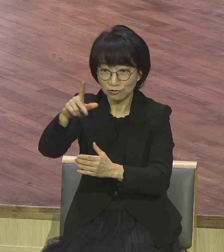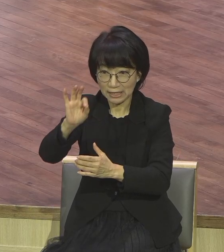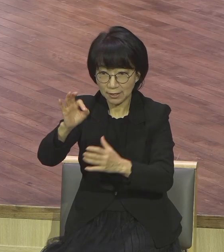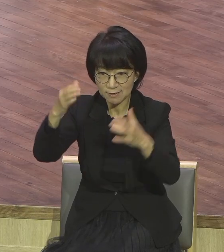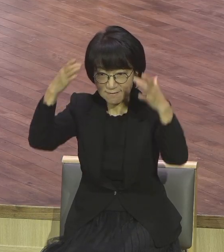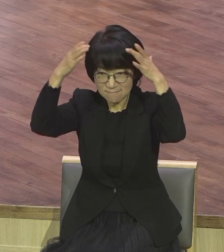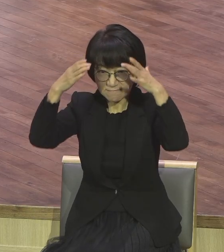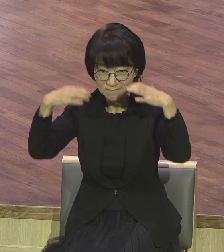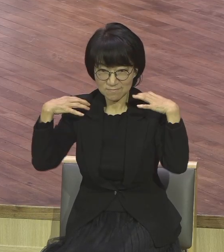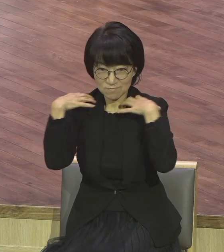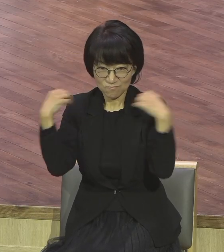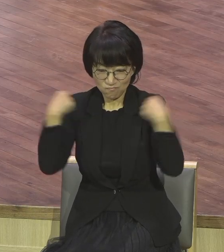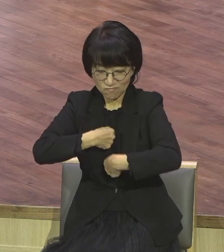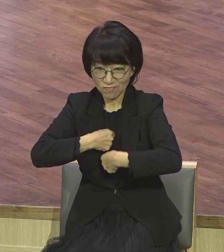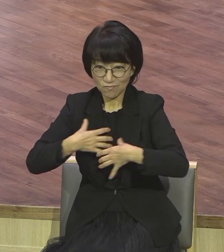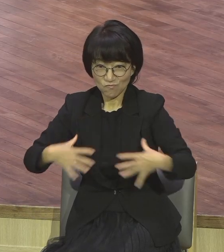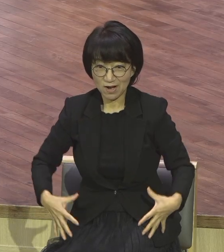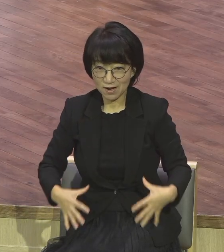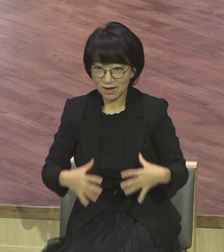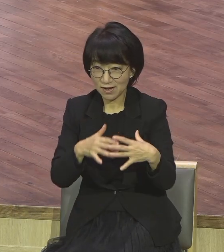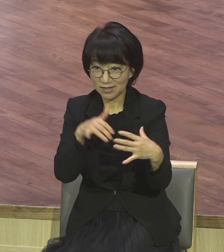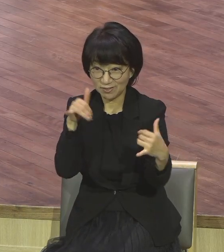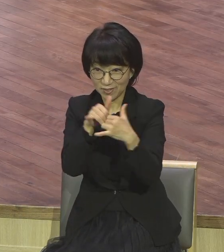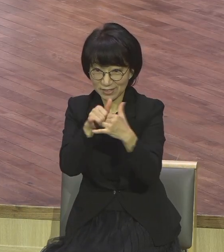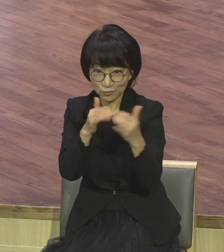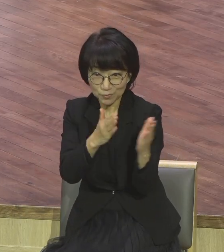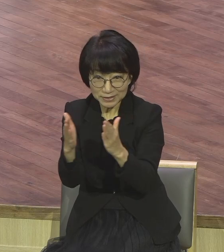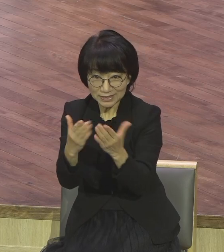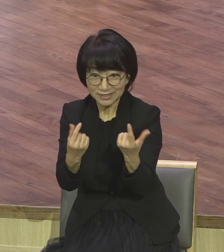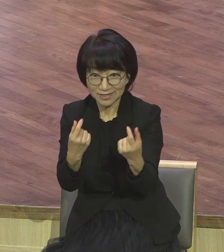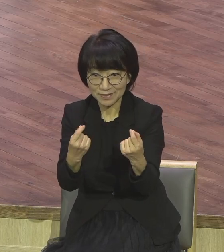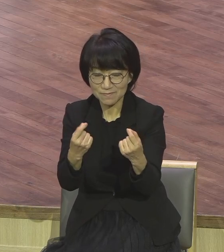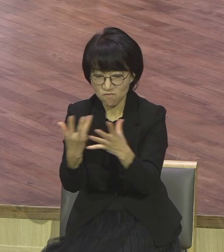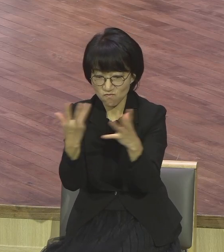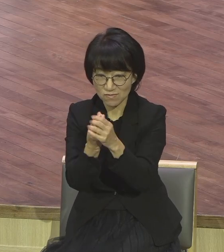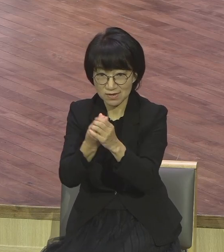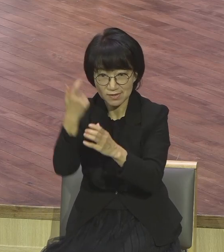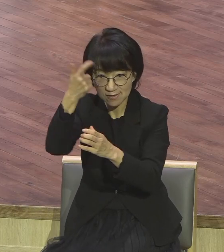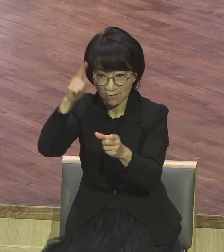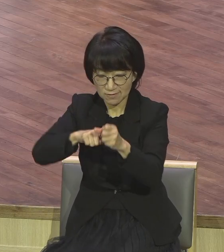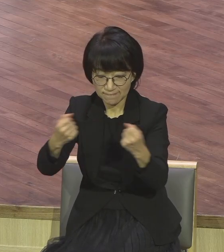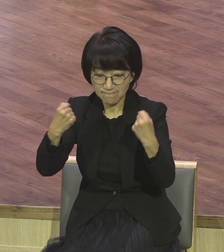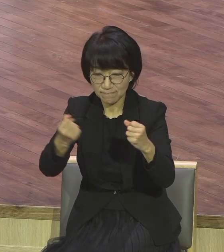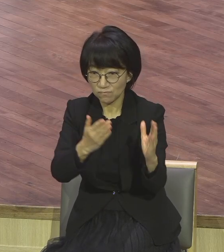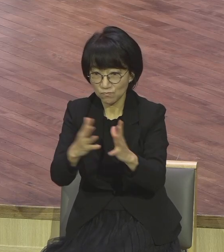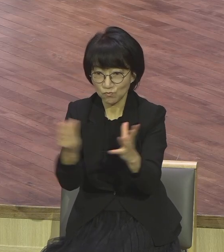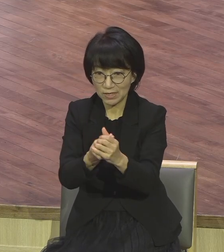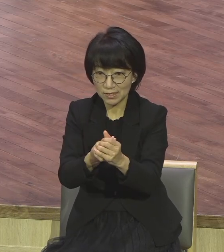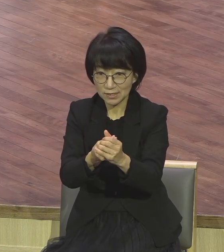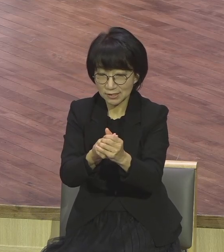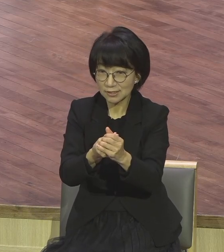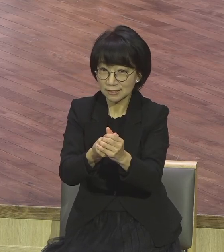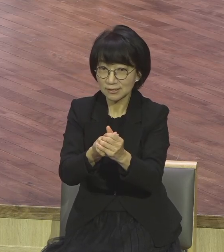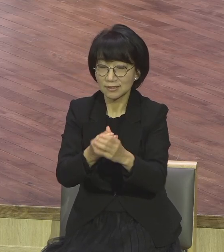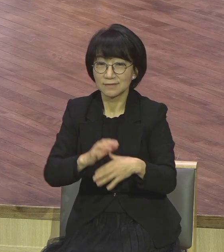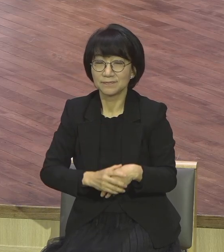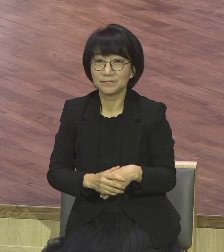영적 무장. 아멘. 영적 무장 영적 무장. 육신적인 모습을 갖추는 게 아니라 영적